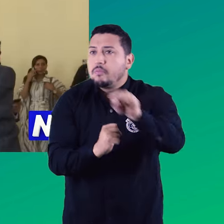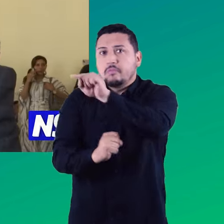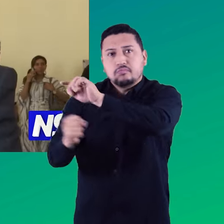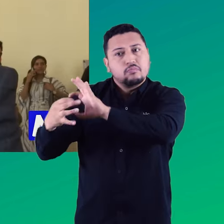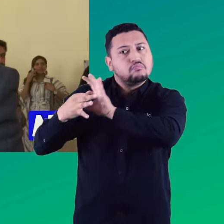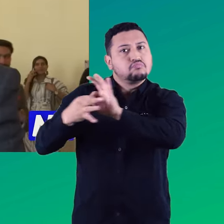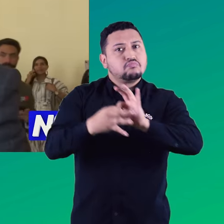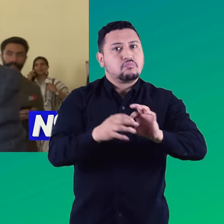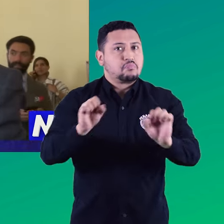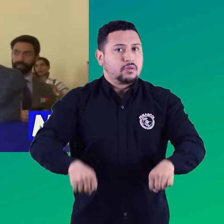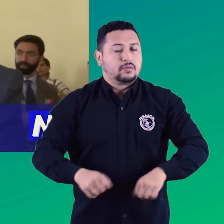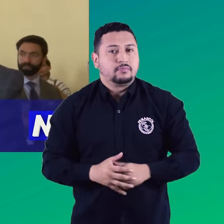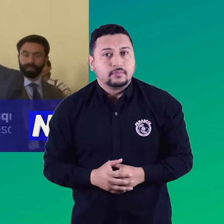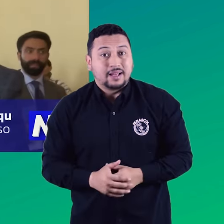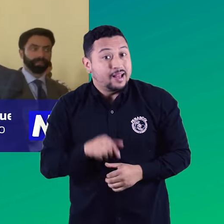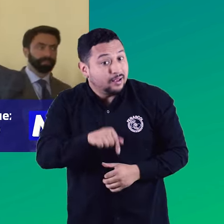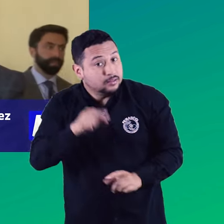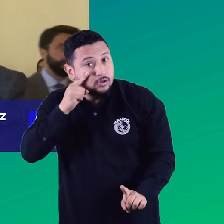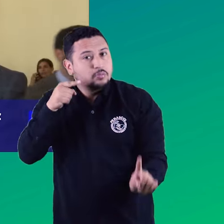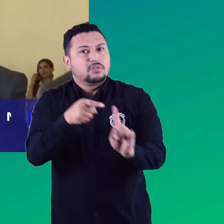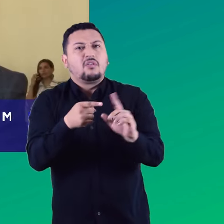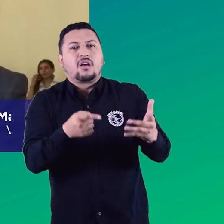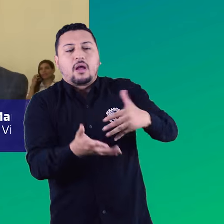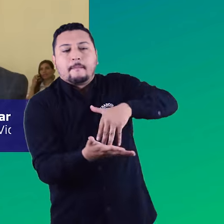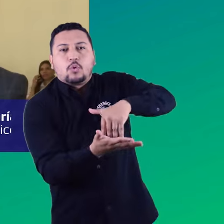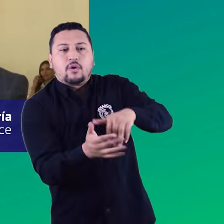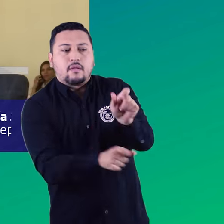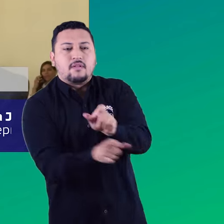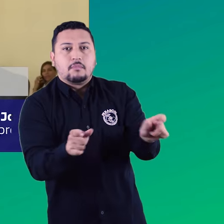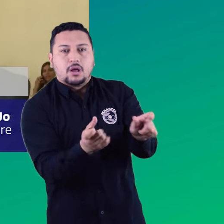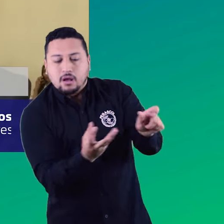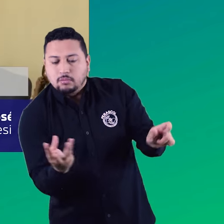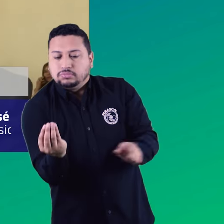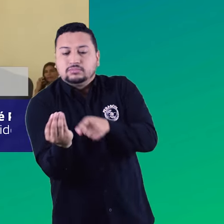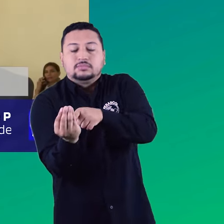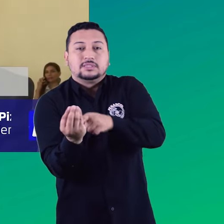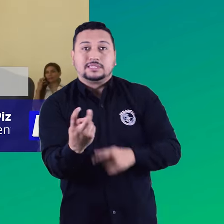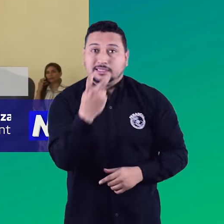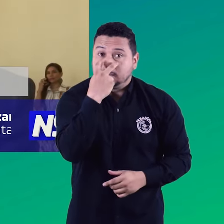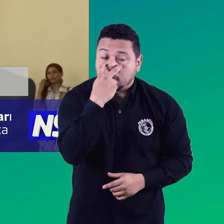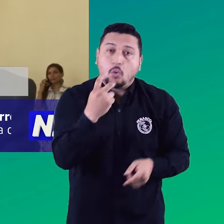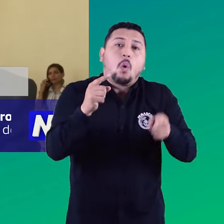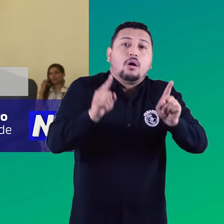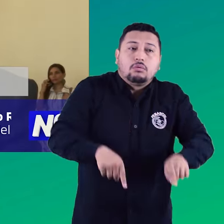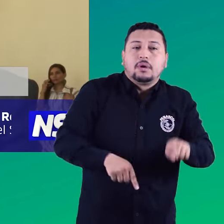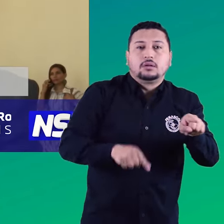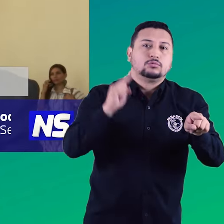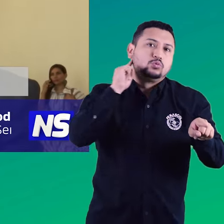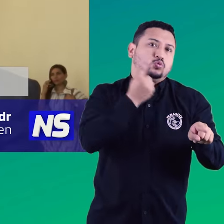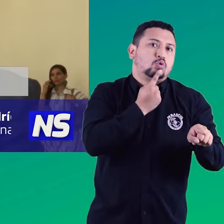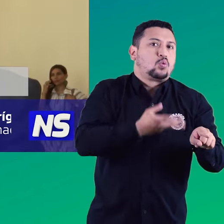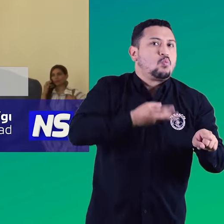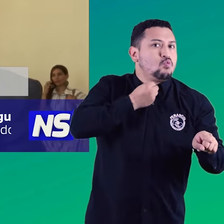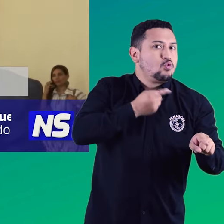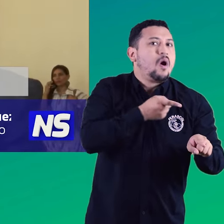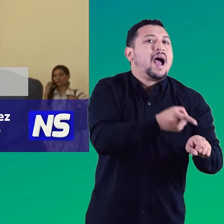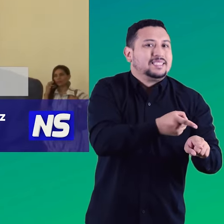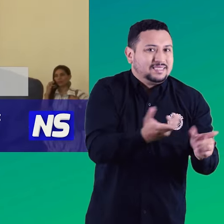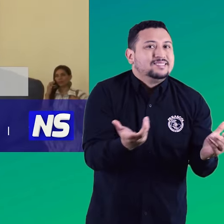Apunta a favorecer a sectores muy vulnerables de la sociedad como son los ciegos y sordomudos, que en ocasión no